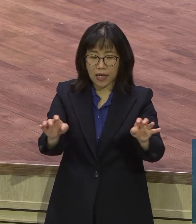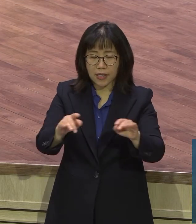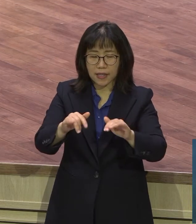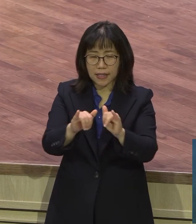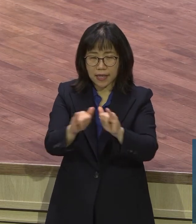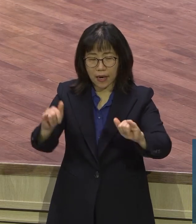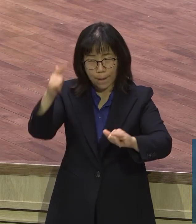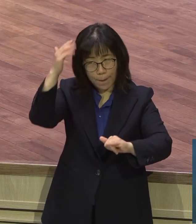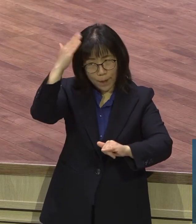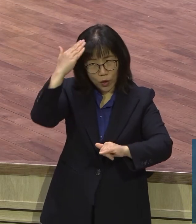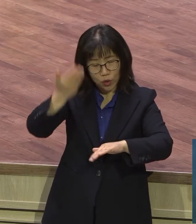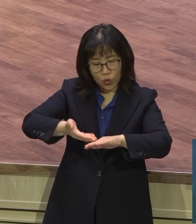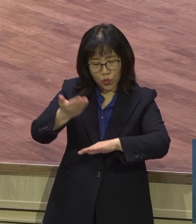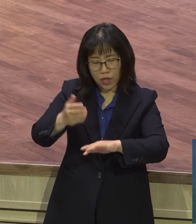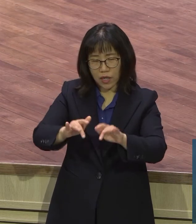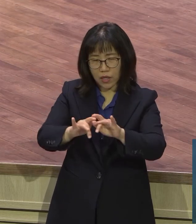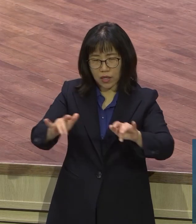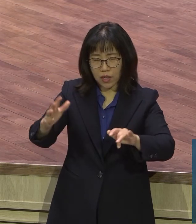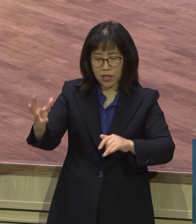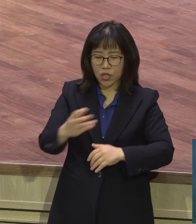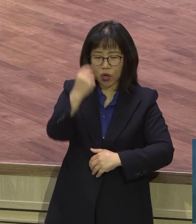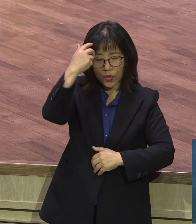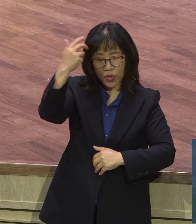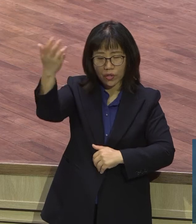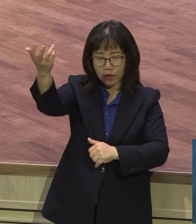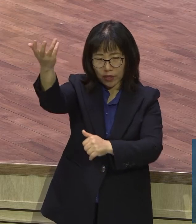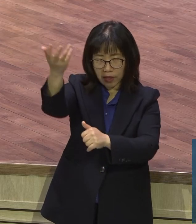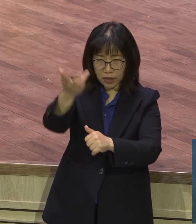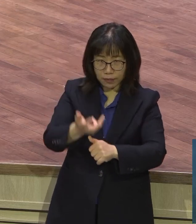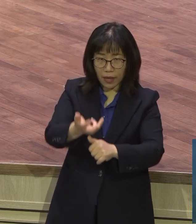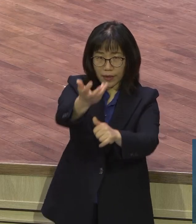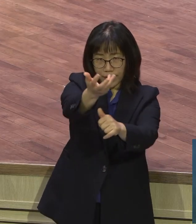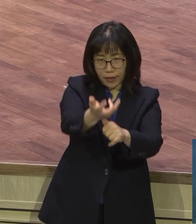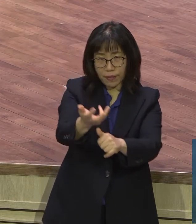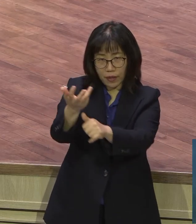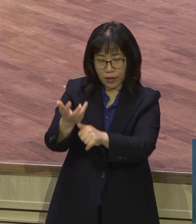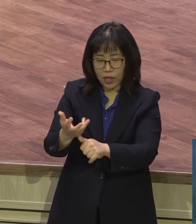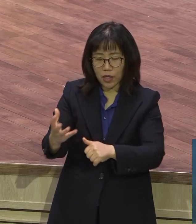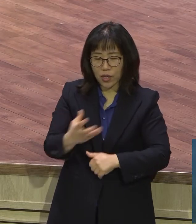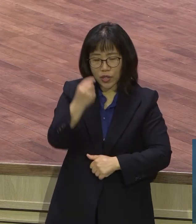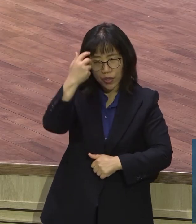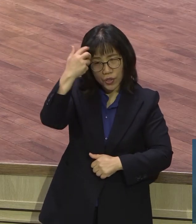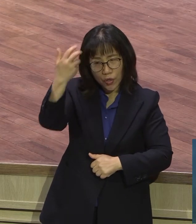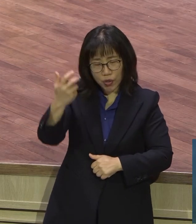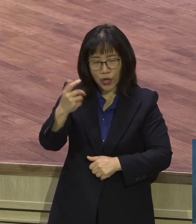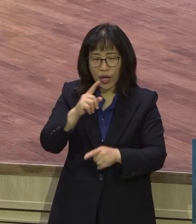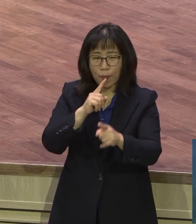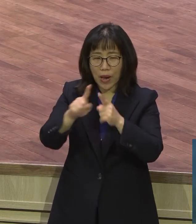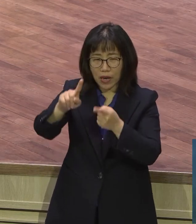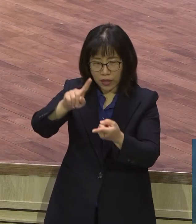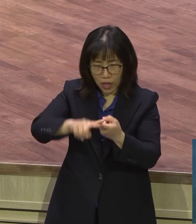그들이 다 성령의 충만을 받고 성령의 말하심 따라 다른 언어로 말하기를 시작하니라.